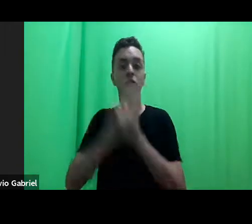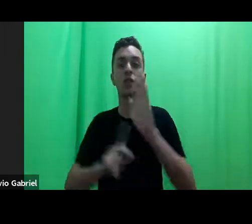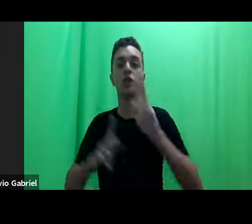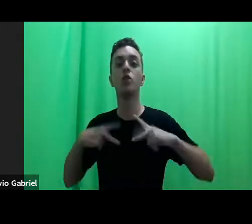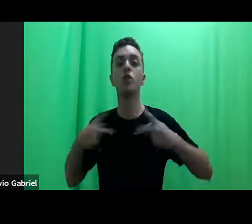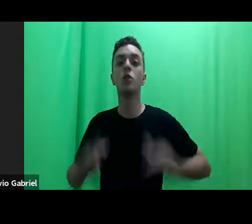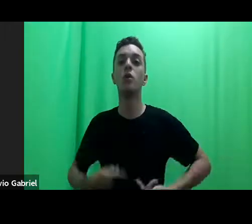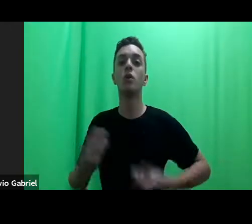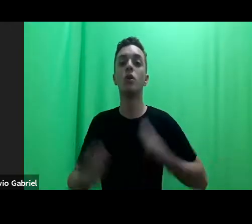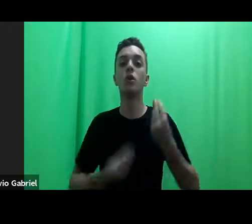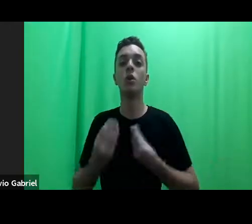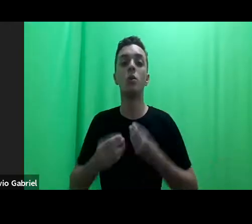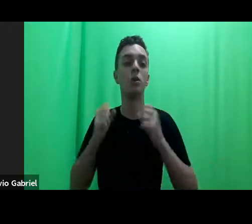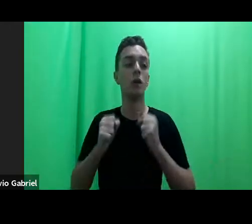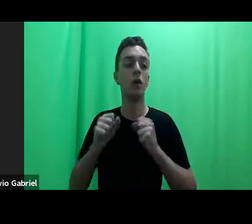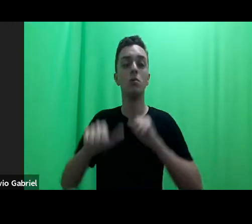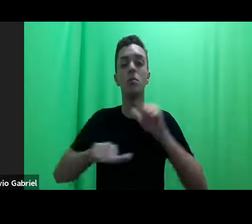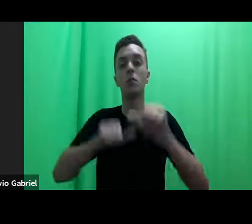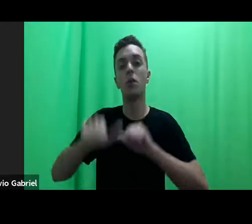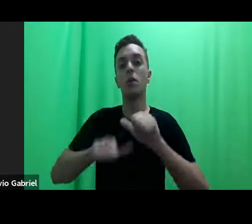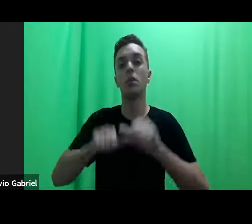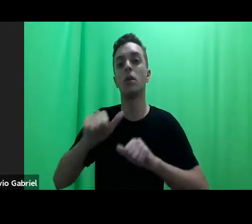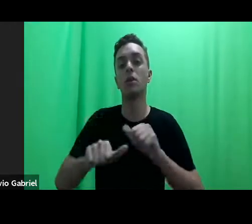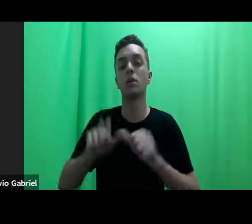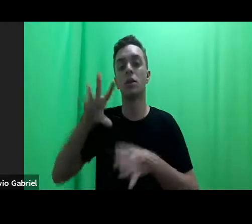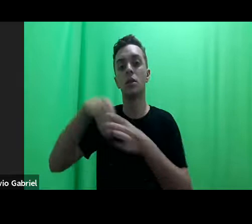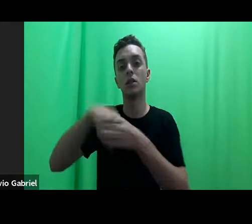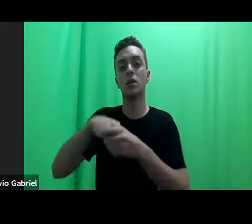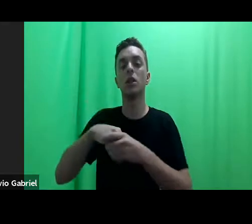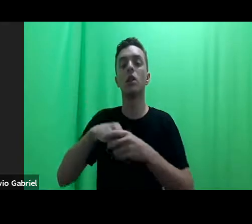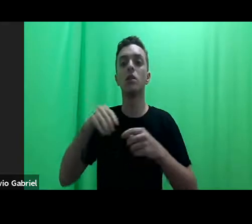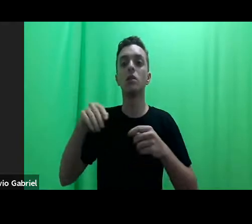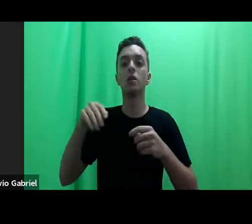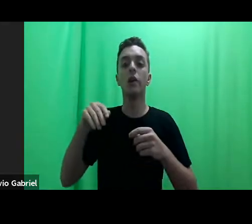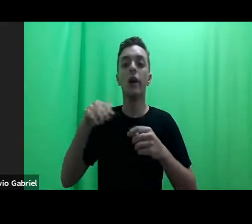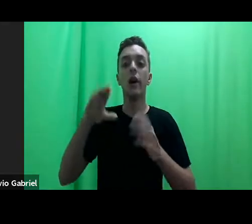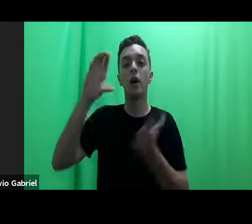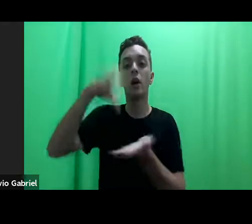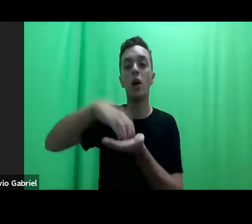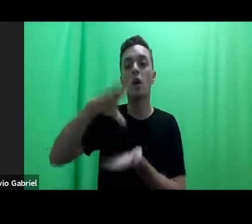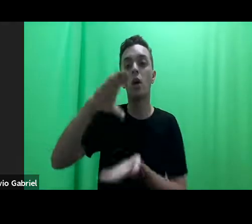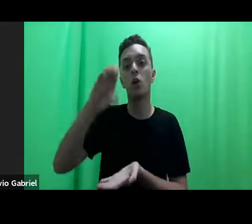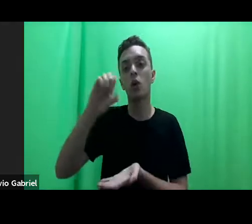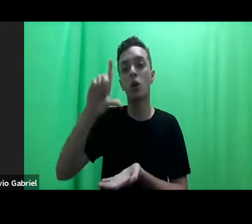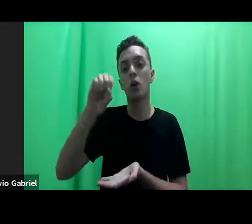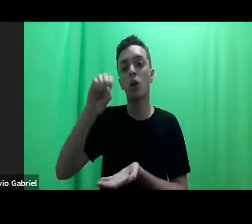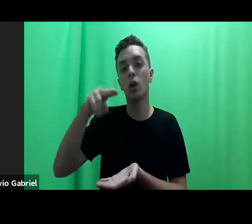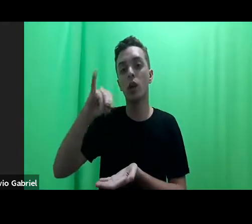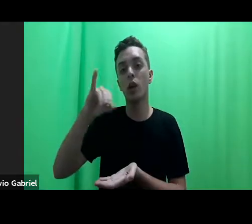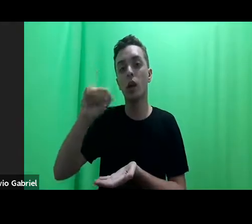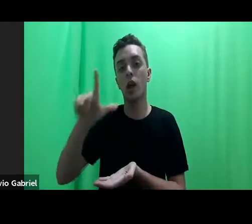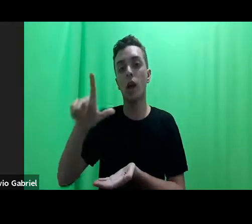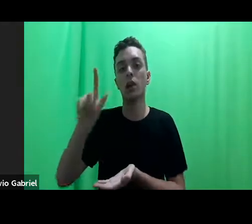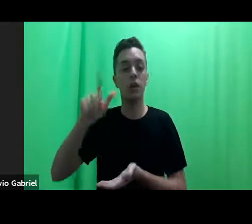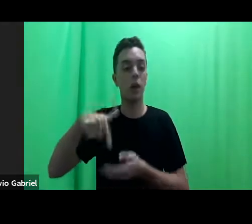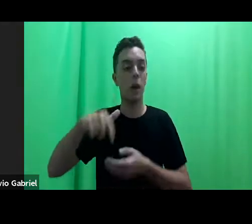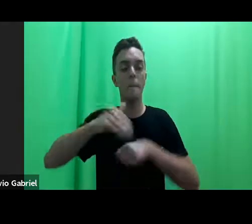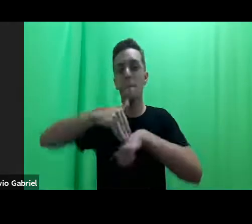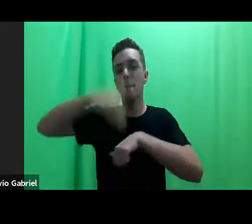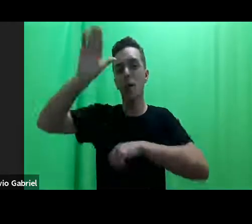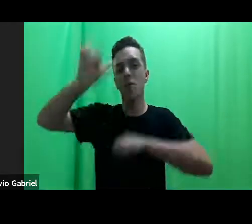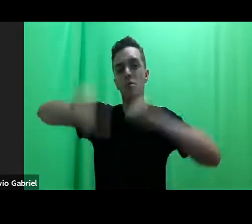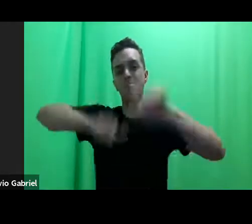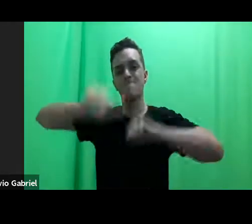podem ser mobilizados nesta perspectiva crítica e decolonial, que é a que eu considero a mais transformadora e